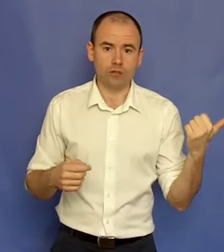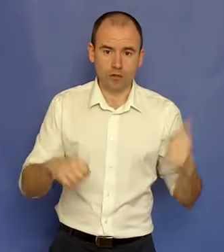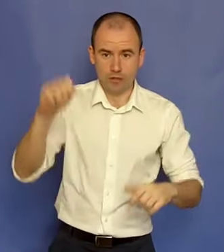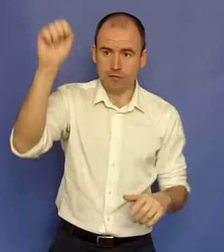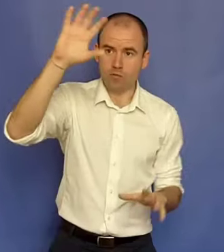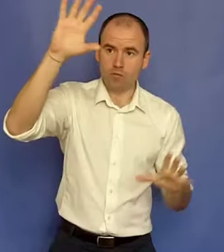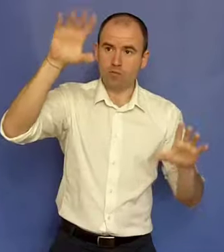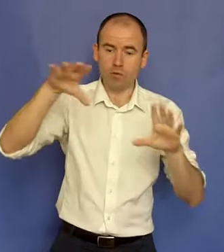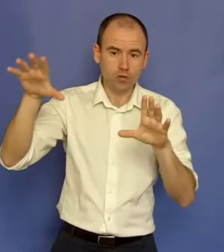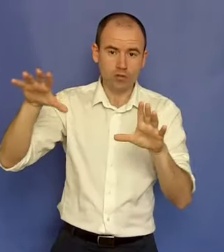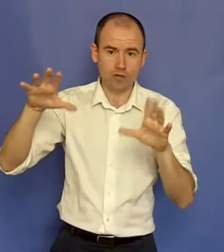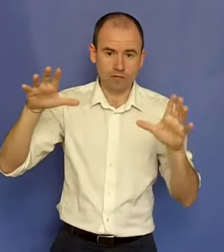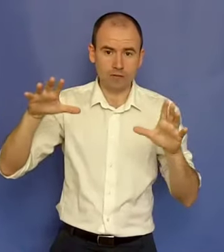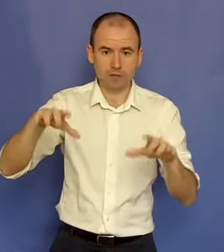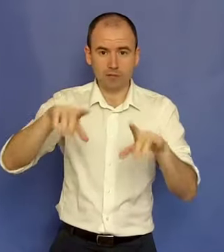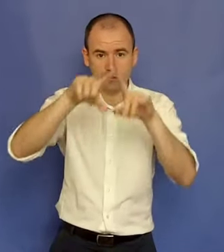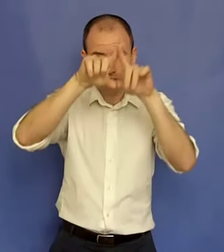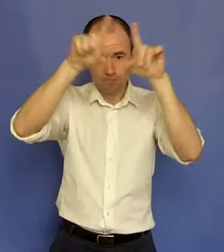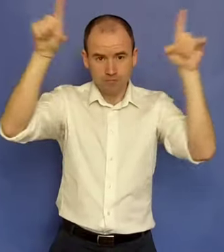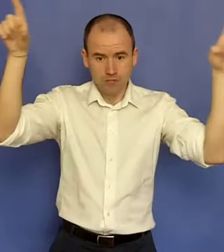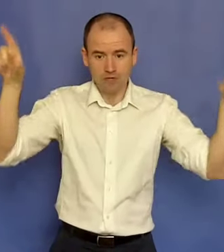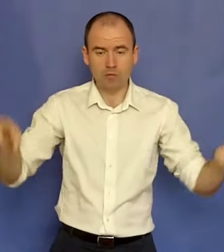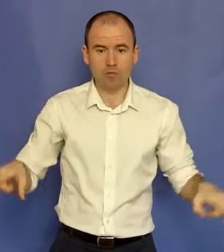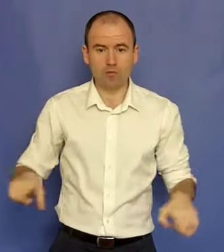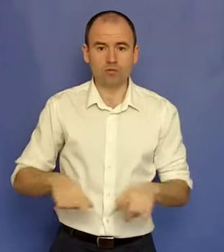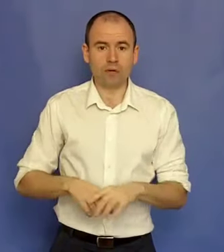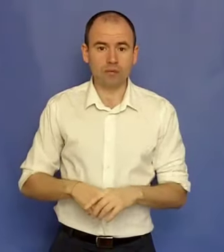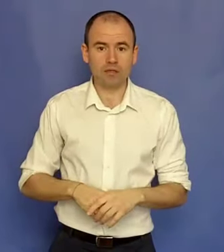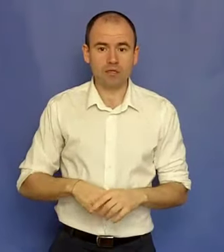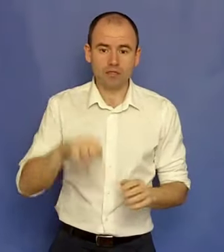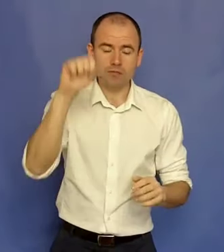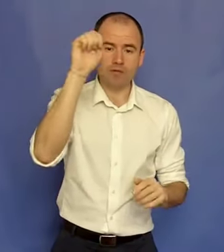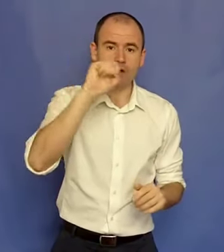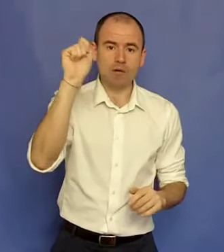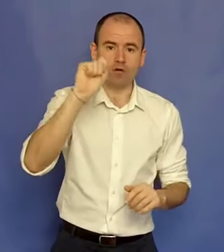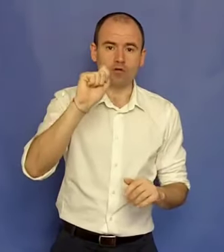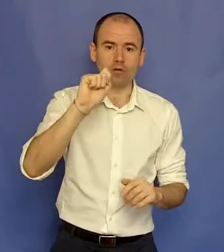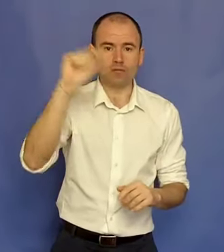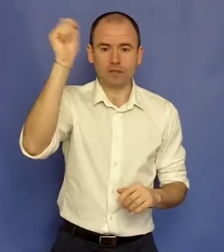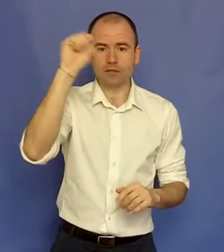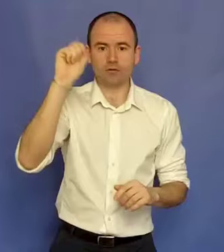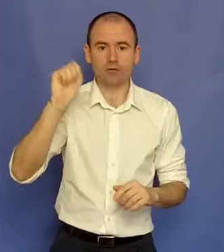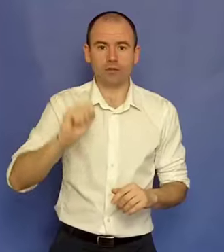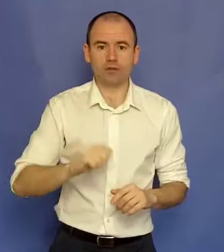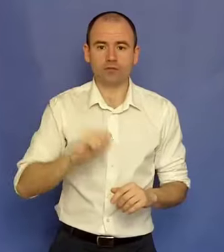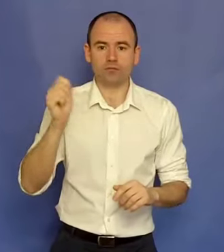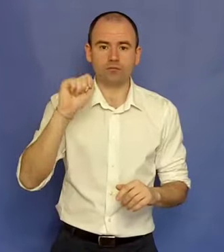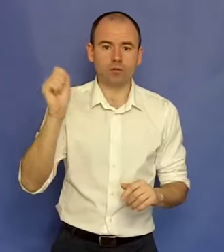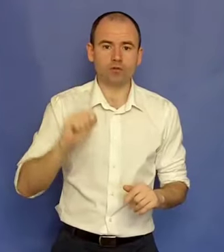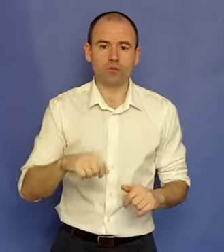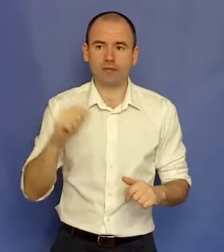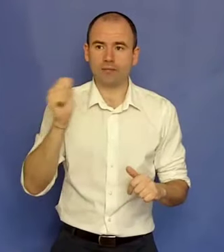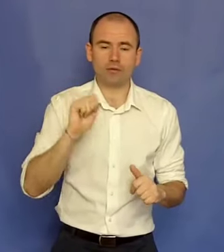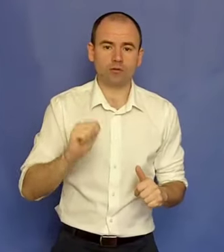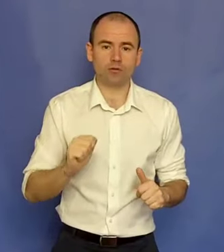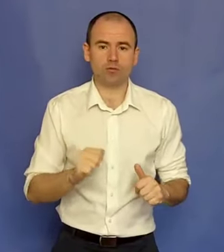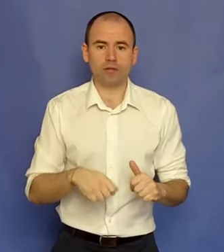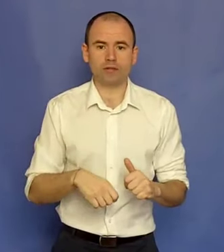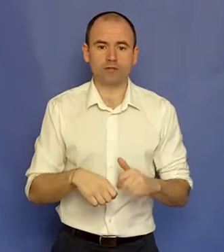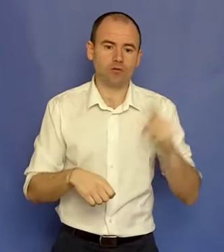-3 ore. Și aveam pe ușă, la firma respectivă, aveam un tabel și îmi bifam acolo. Am stat azi 2 ore, 2 ore jumate, 4 ore jumate, 2